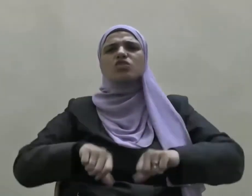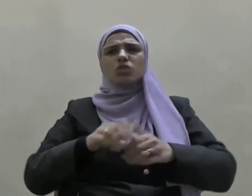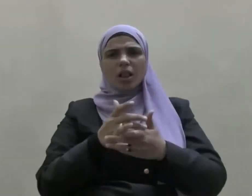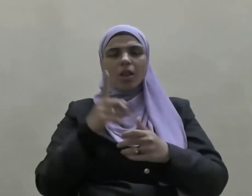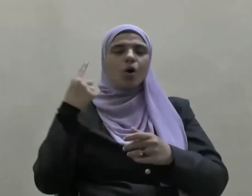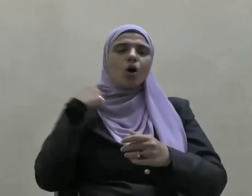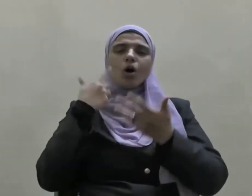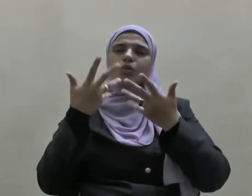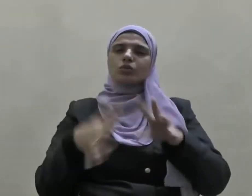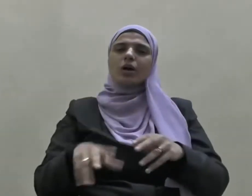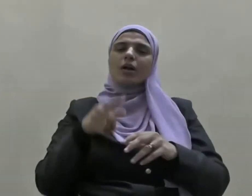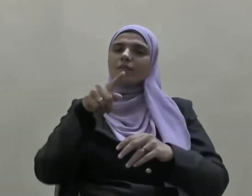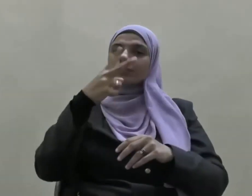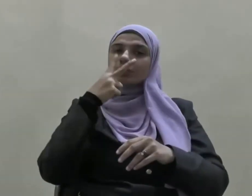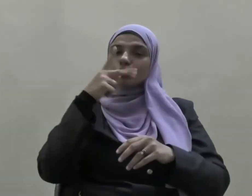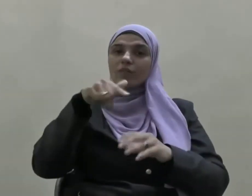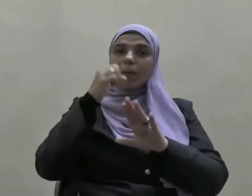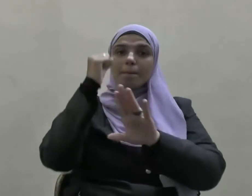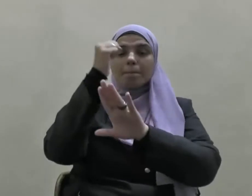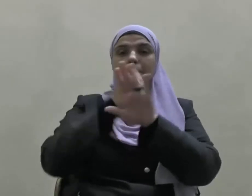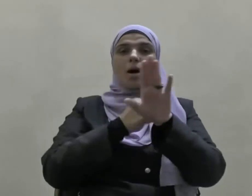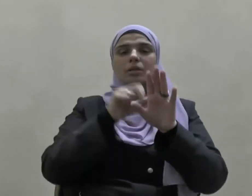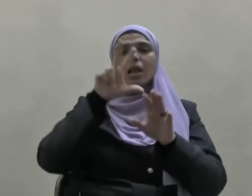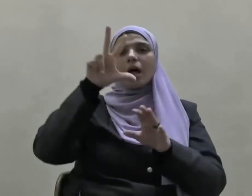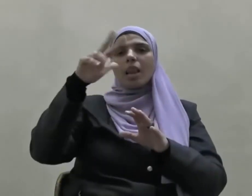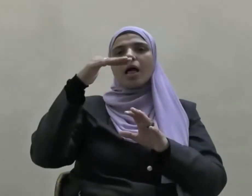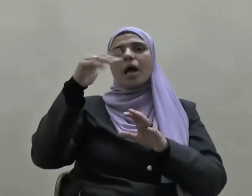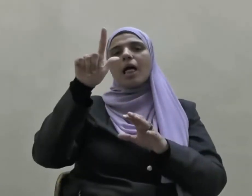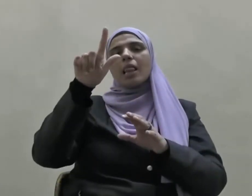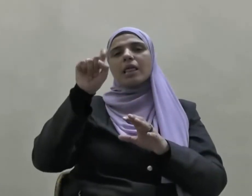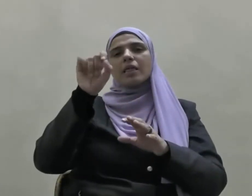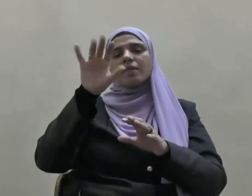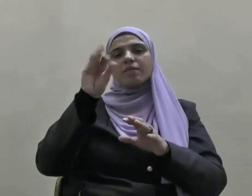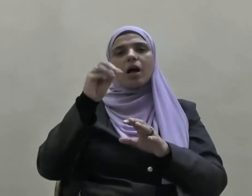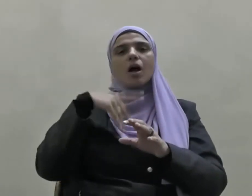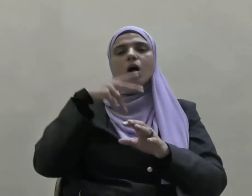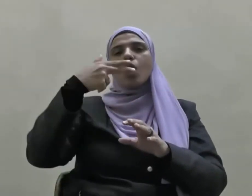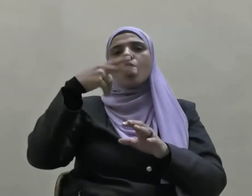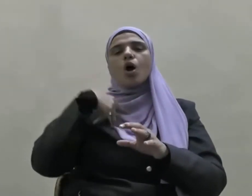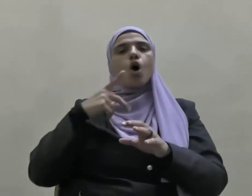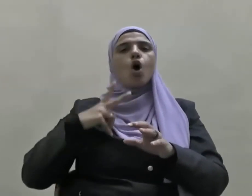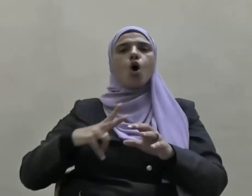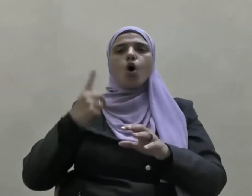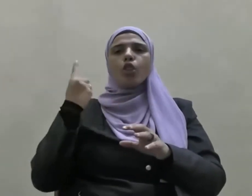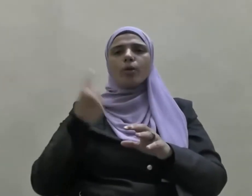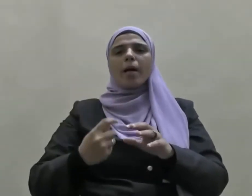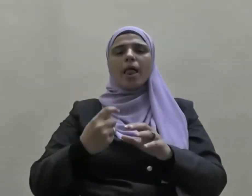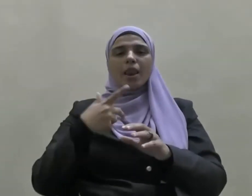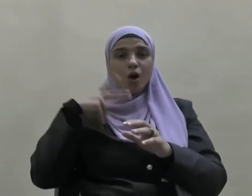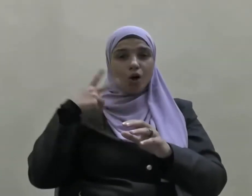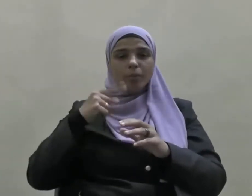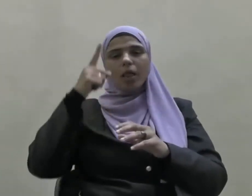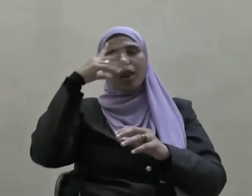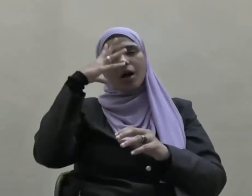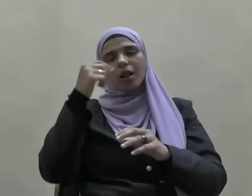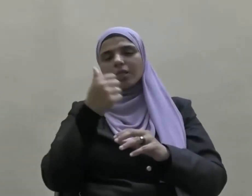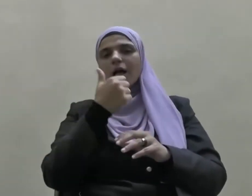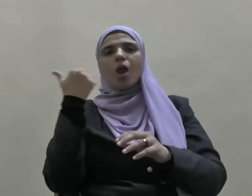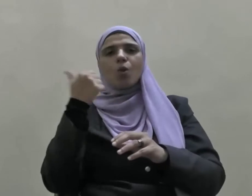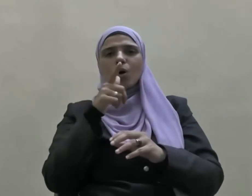ولنا في مقتل الخليفة الراشدي عثمان بن عفان رضي الله